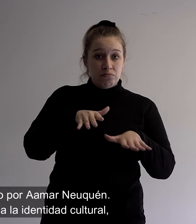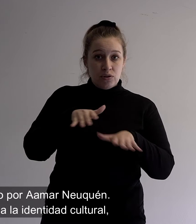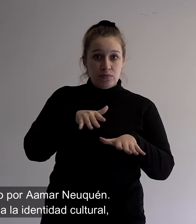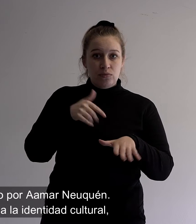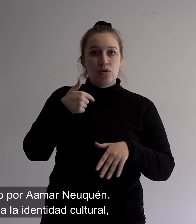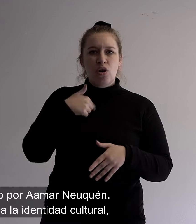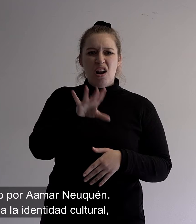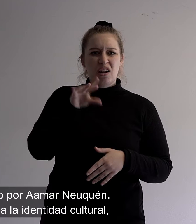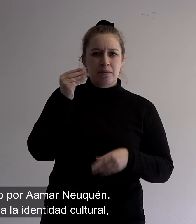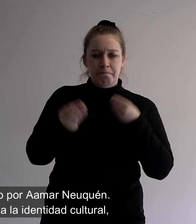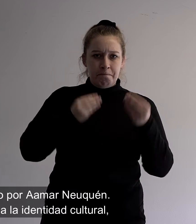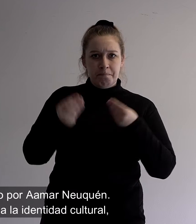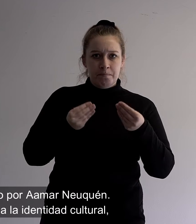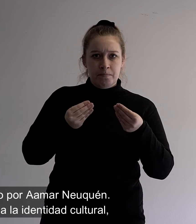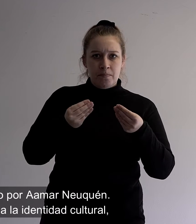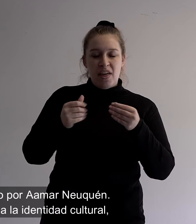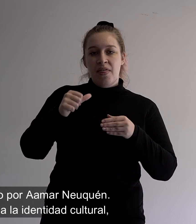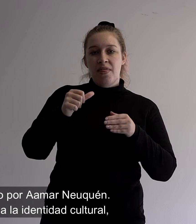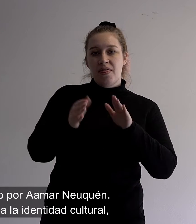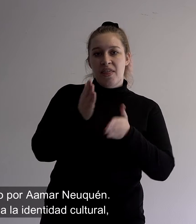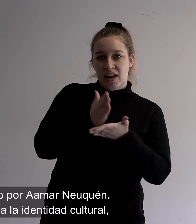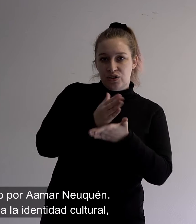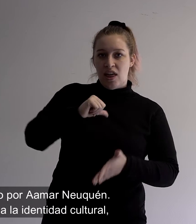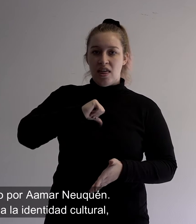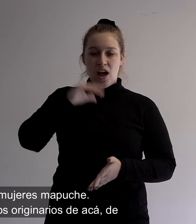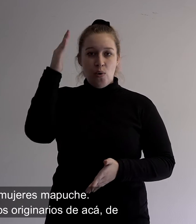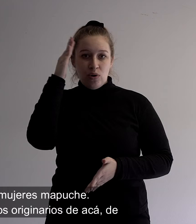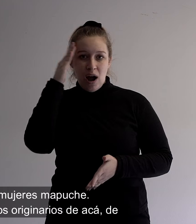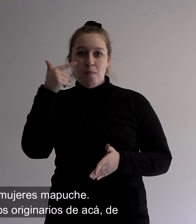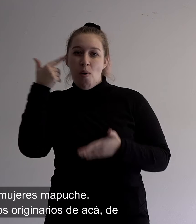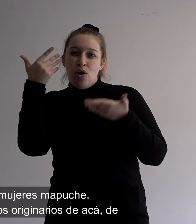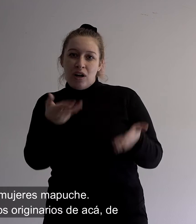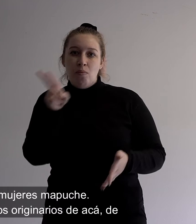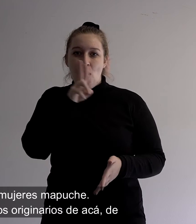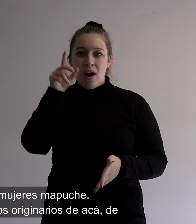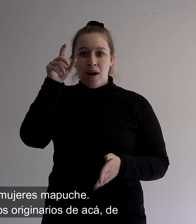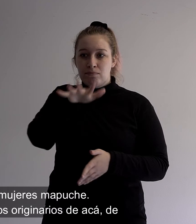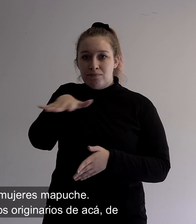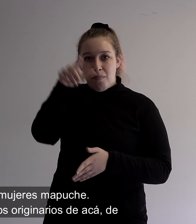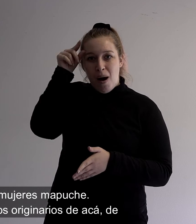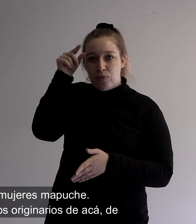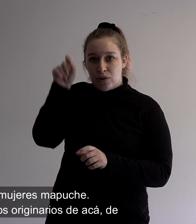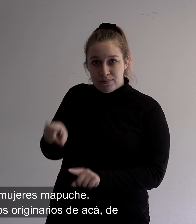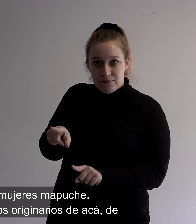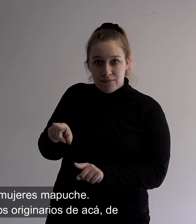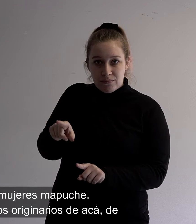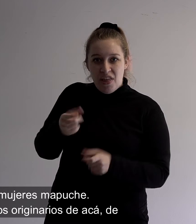elegí lo que es el derecho a identidad cultural, haciendo referencia a las mujeres mapuches. Reivindicar un poco lo que es